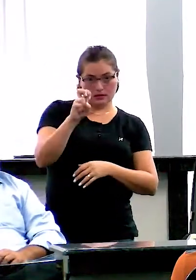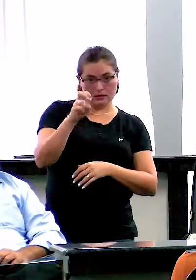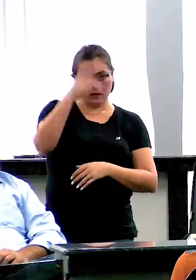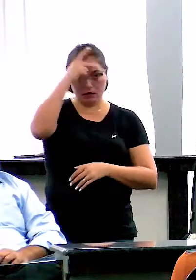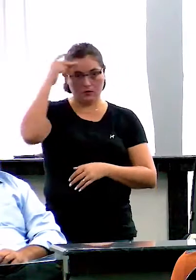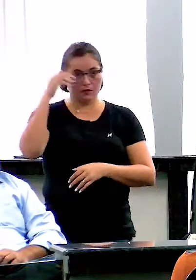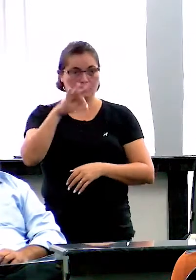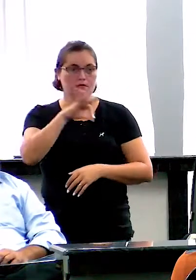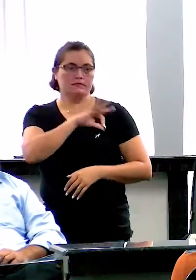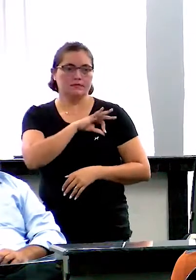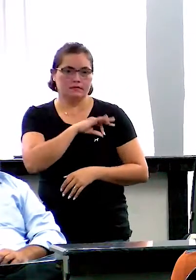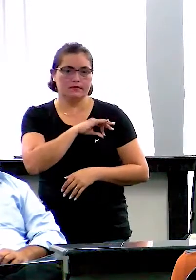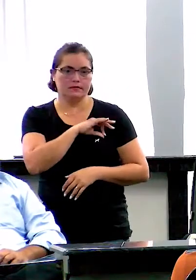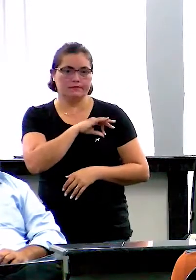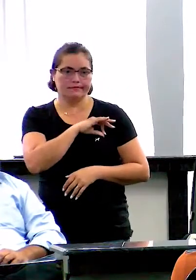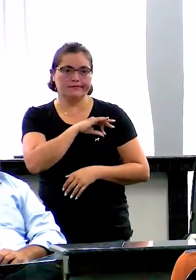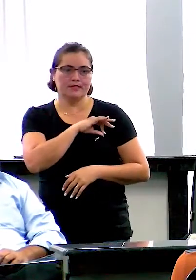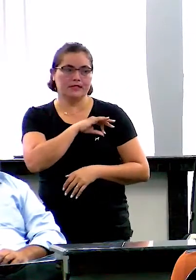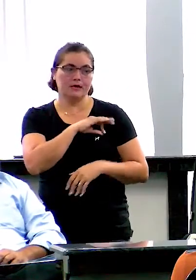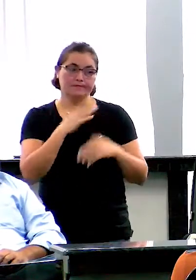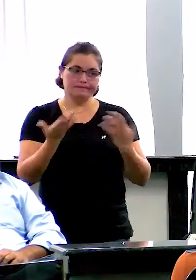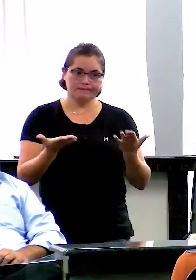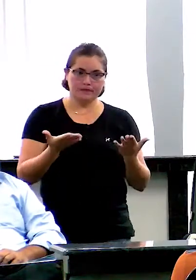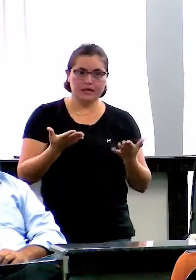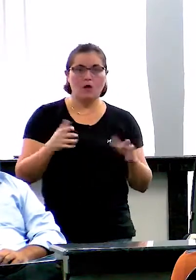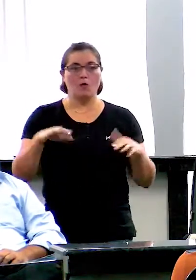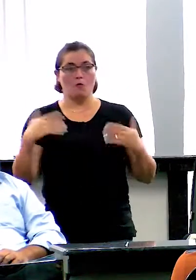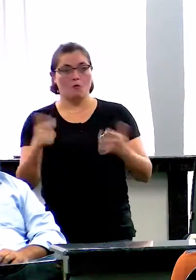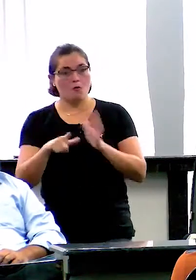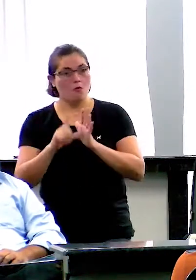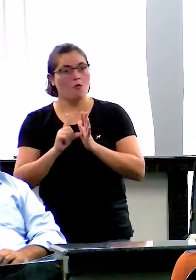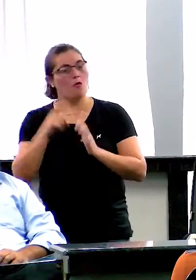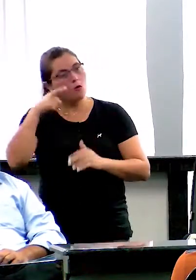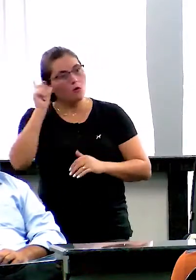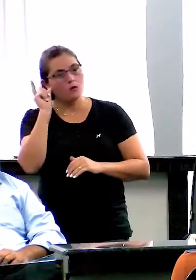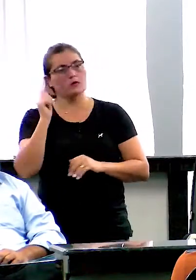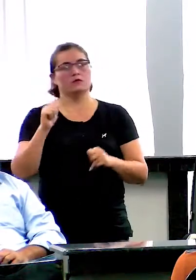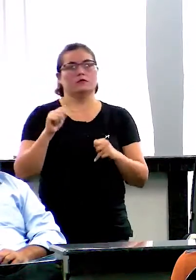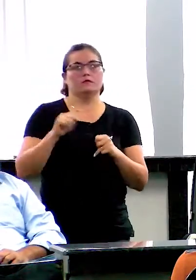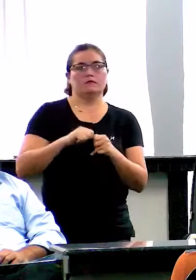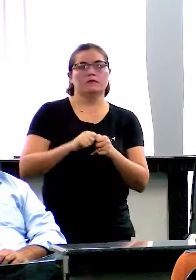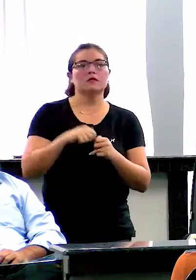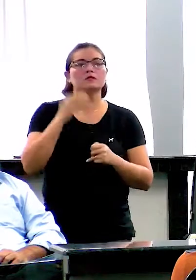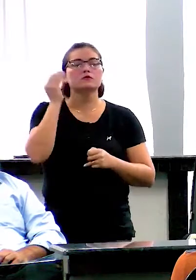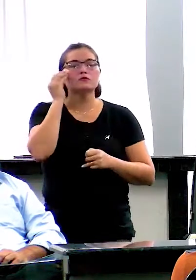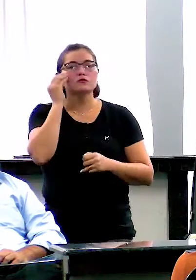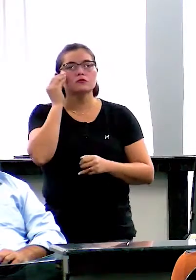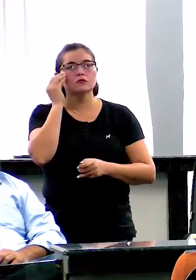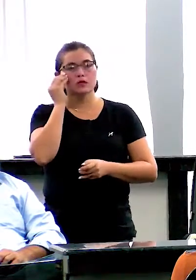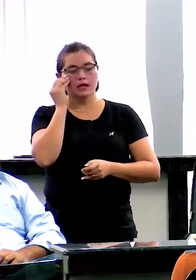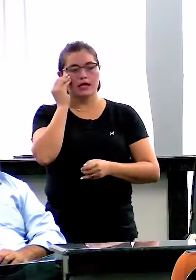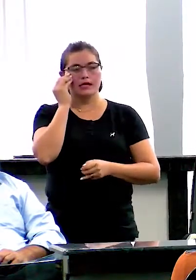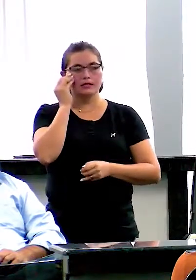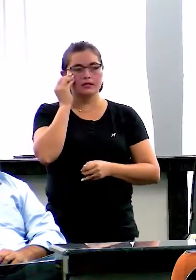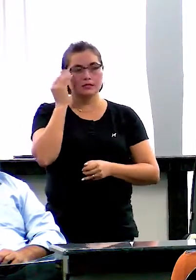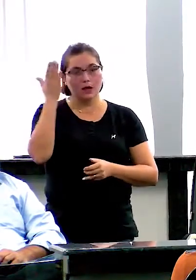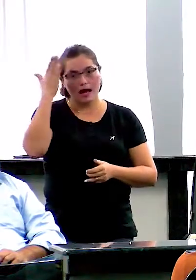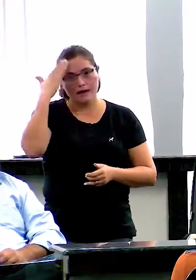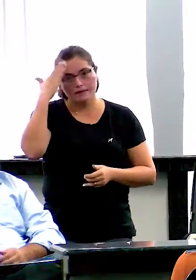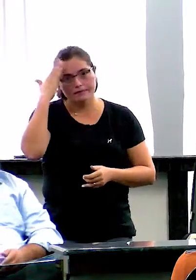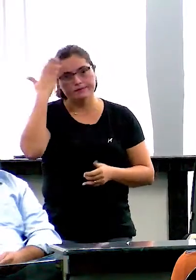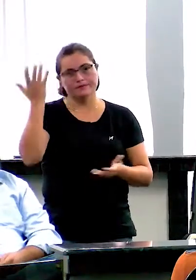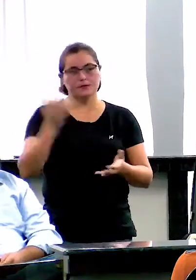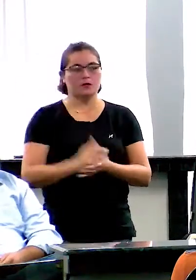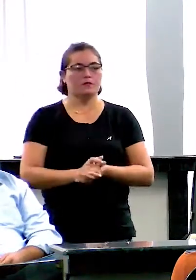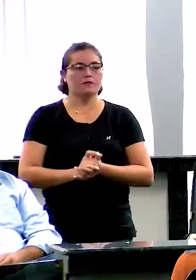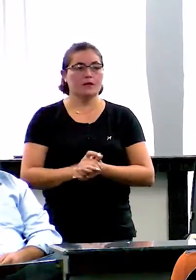Moura, que são daqui, mas testaram positivos. Olha o que foi bom. Eles já estão isolados. Se não tivesse tido esse teste, eles